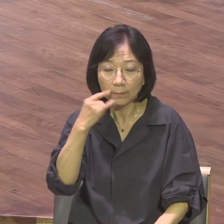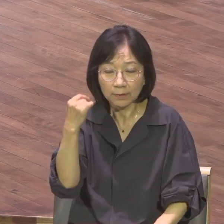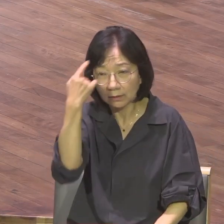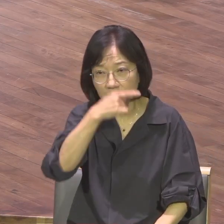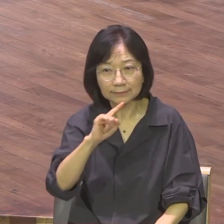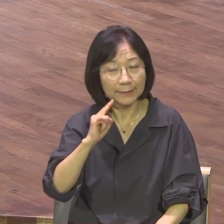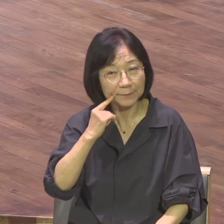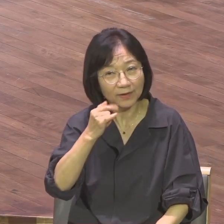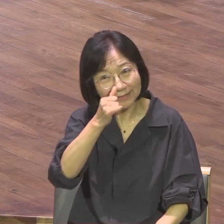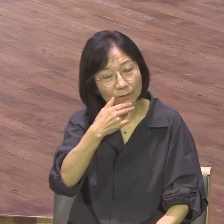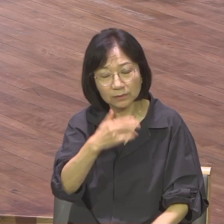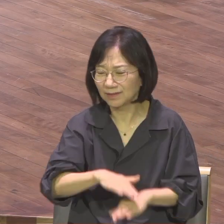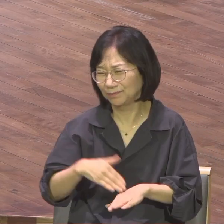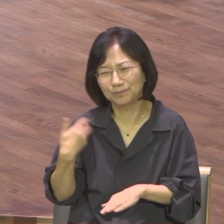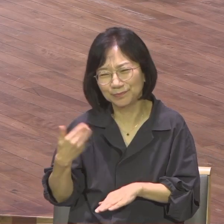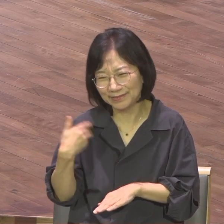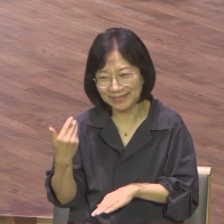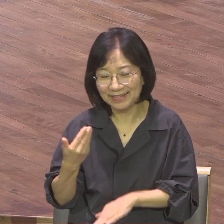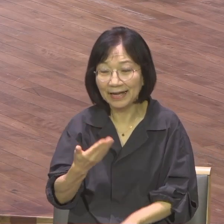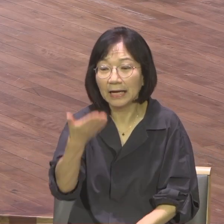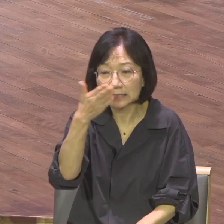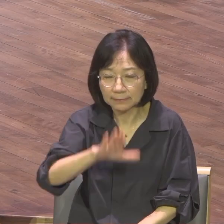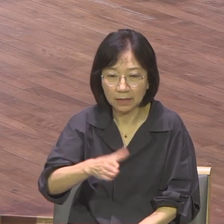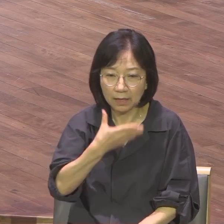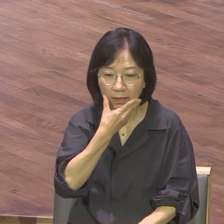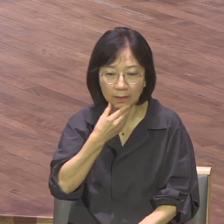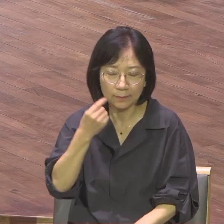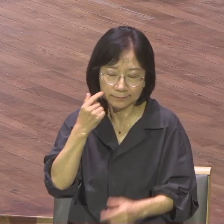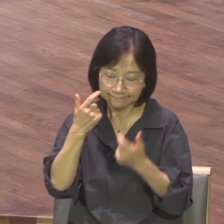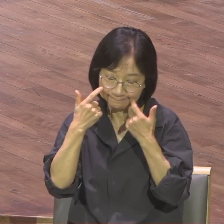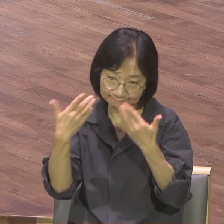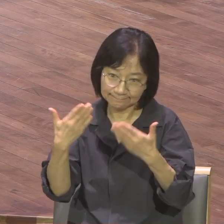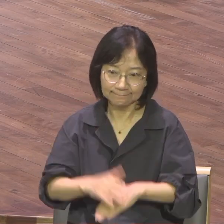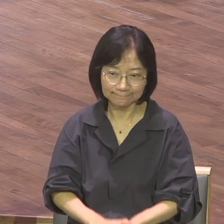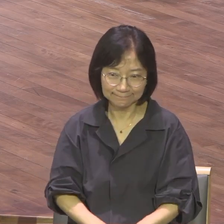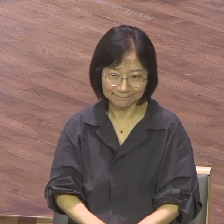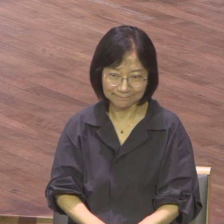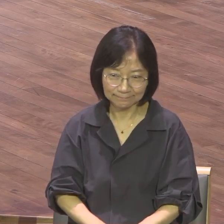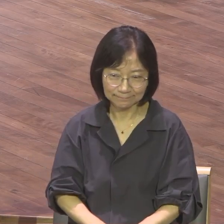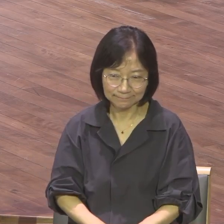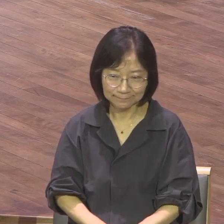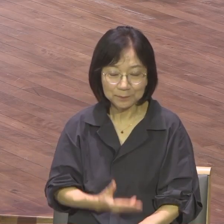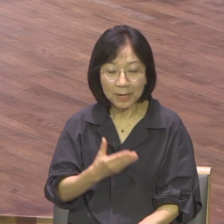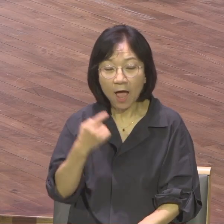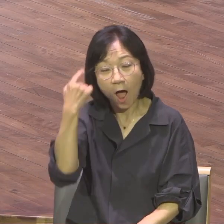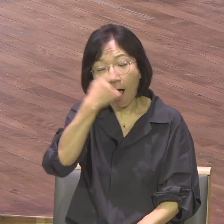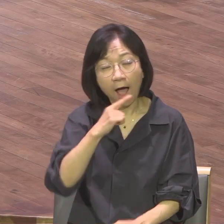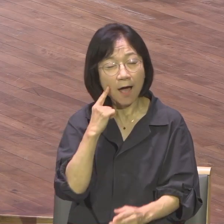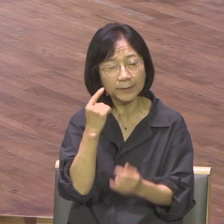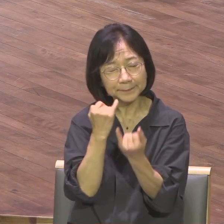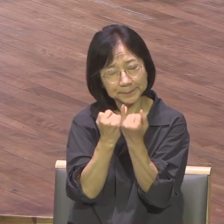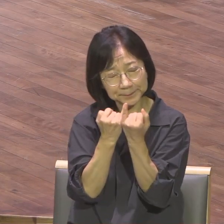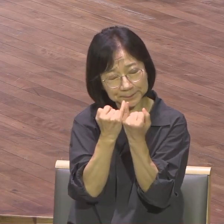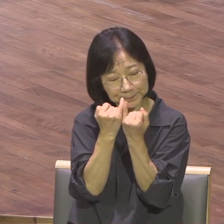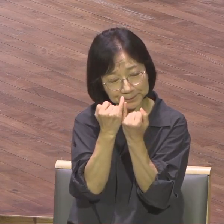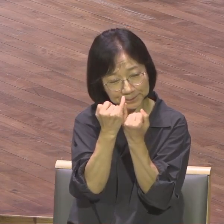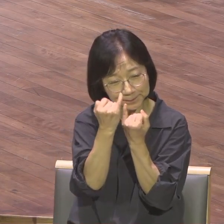그 복음 없는 저 블랙핑크의 제니나 아이유나 요즘 핫한 김지원 고윤정보다는